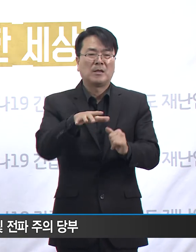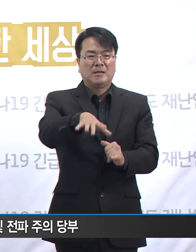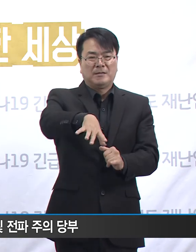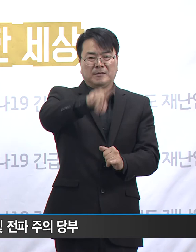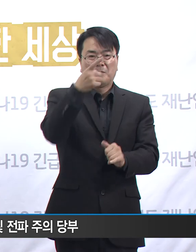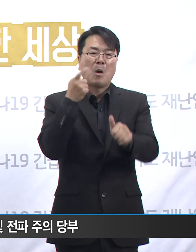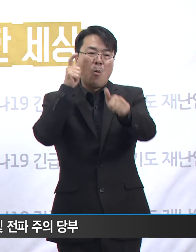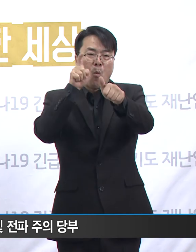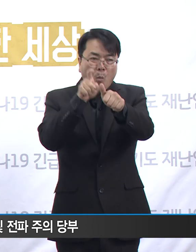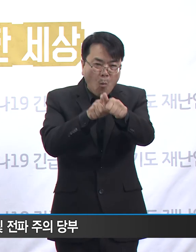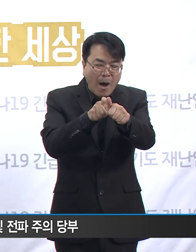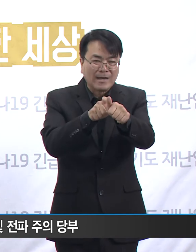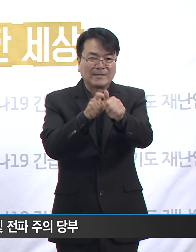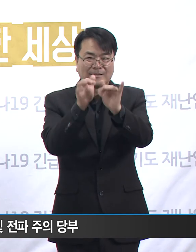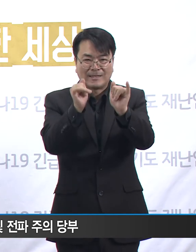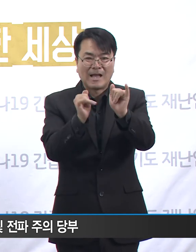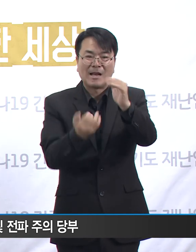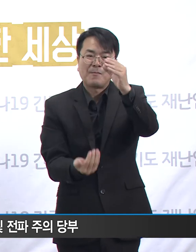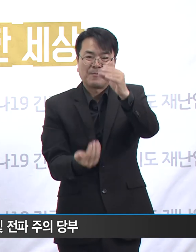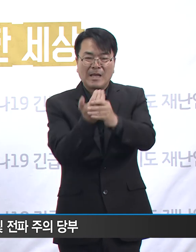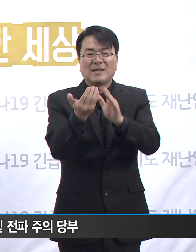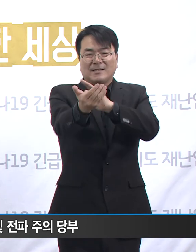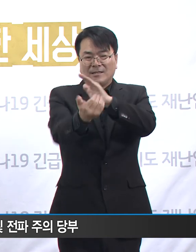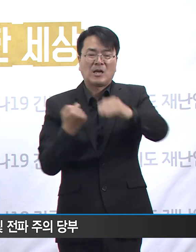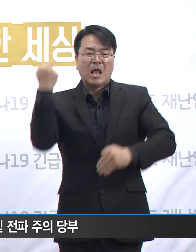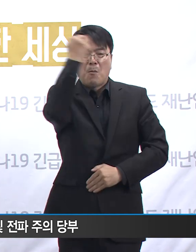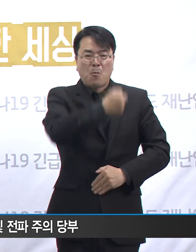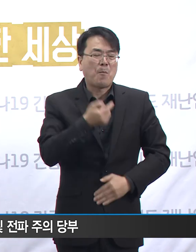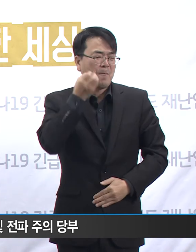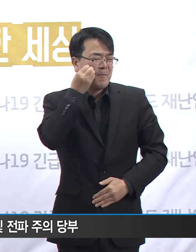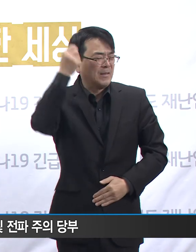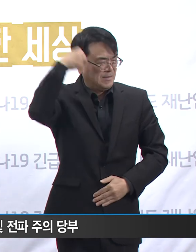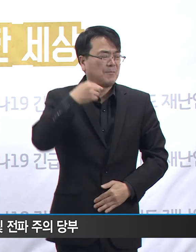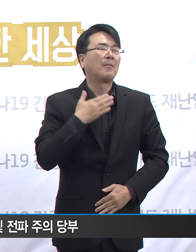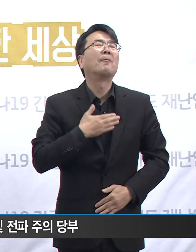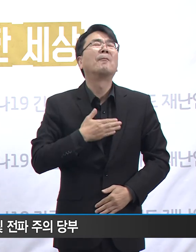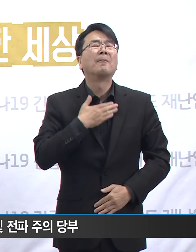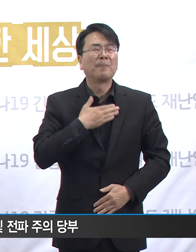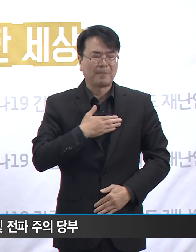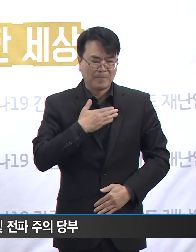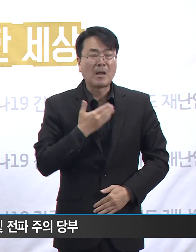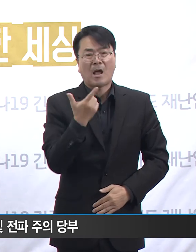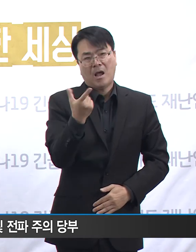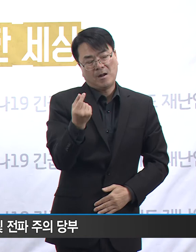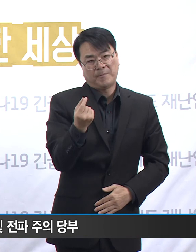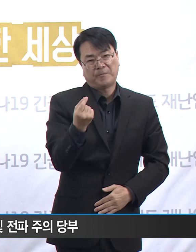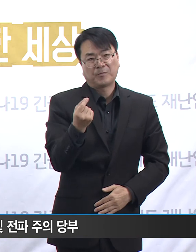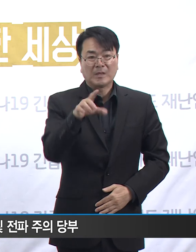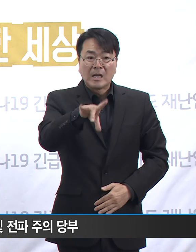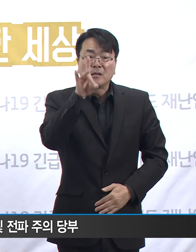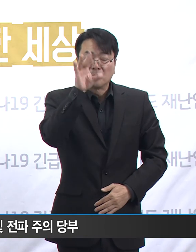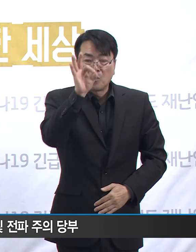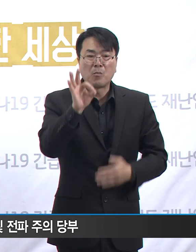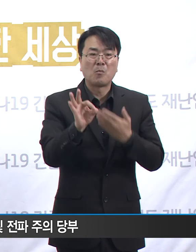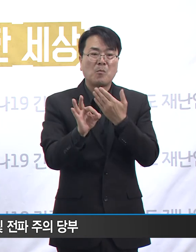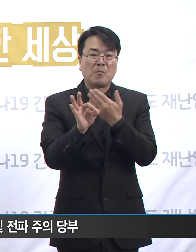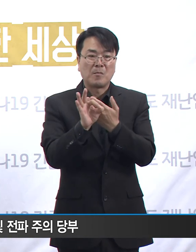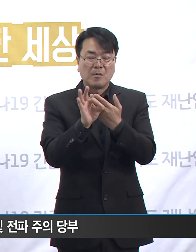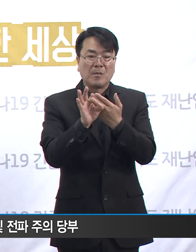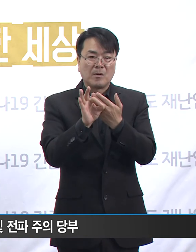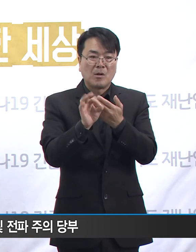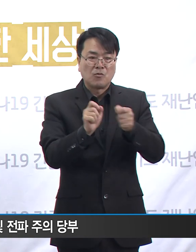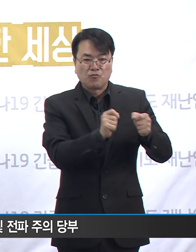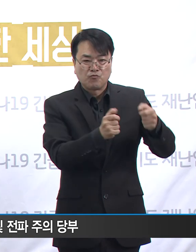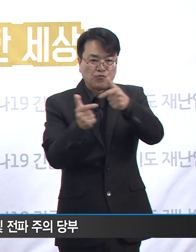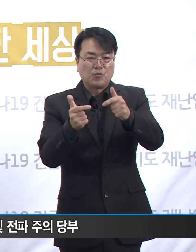진단 전의 증상이 있었습니다. 가장 증상이 앞섰던 사람은 기관의 유행이 인지되기